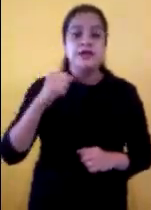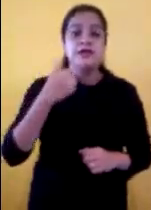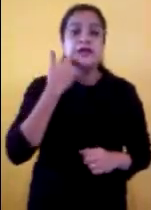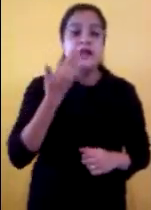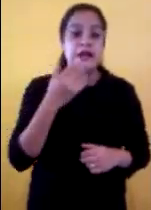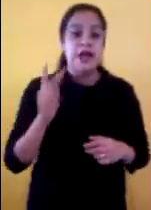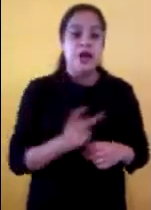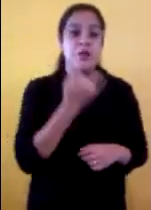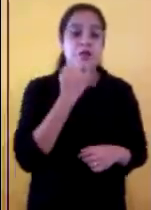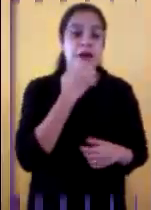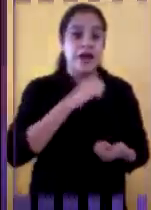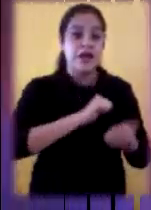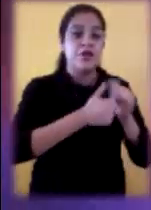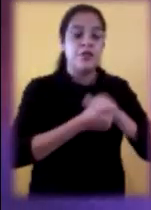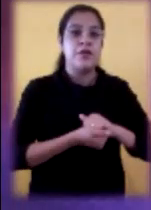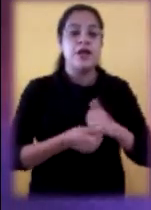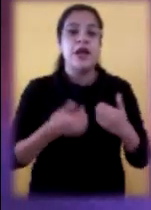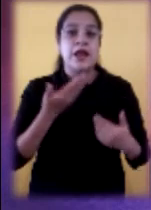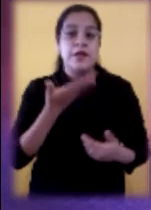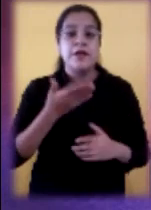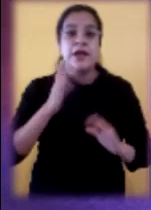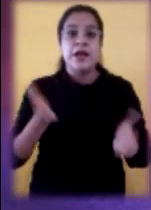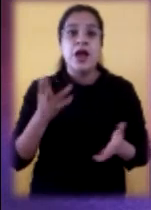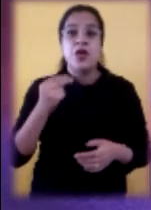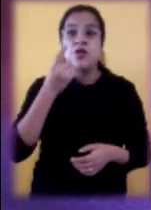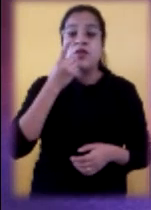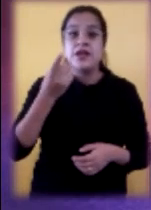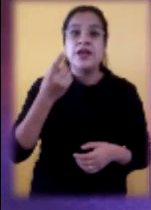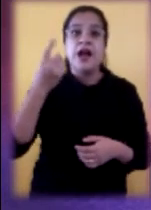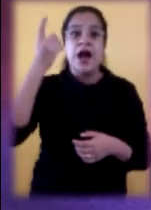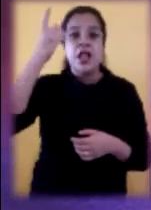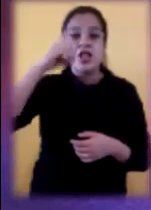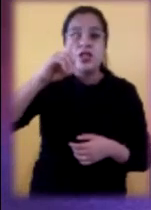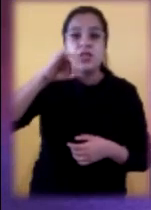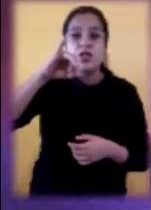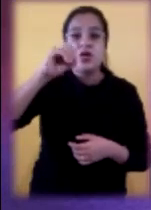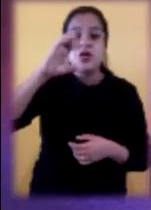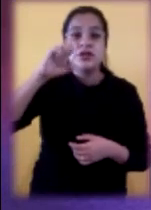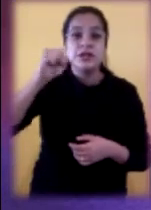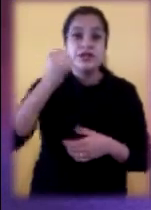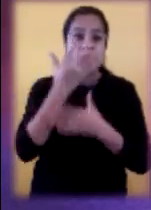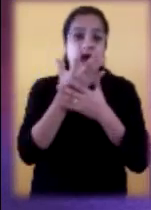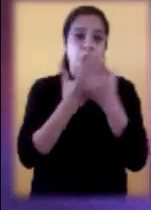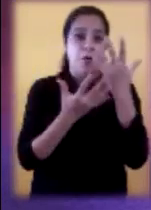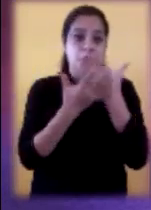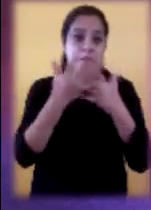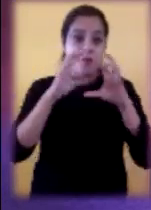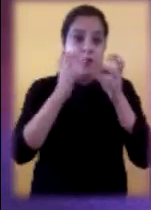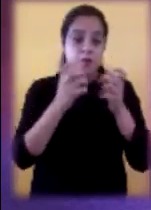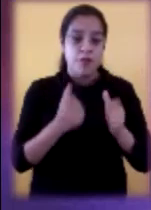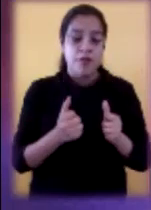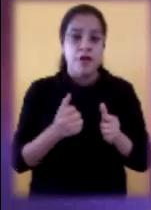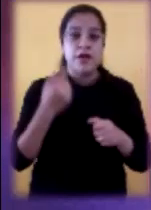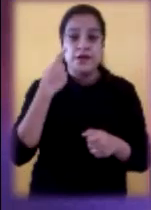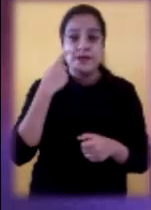Cuando el profeta Oseas sugiere al pueblo de Israel su conversión, le pide que ya no llame Dioses a las obras de sus